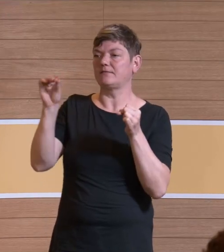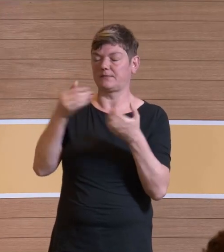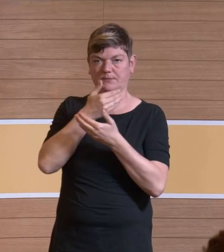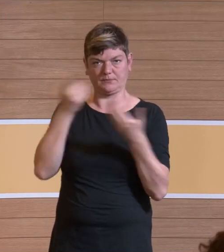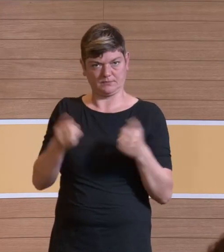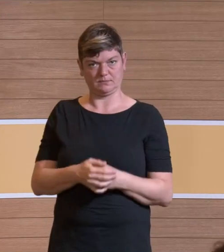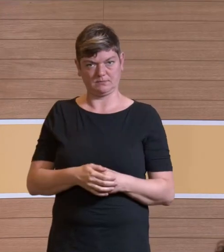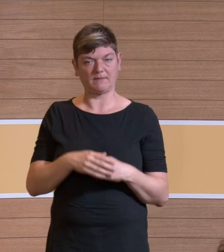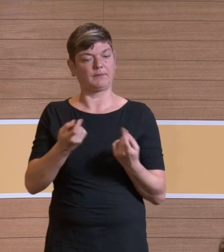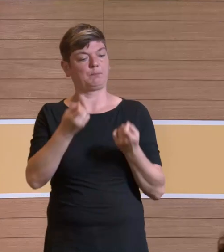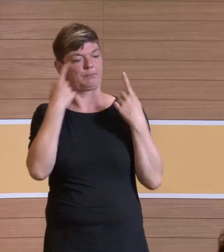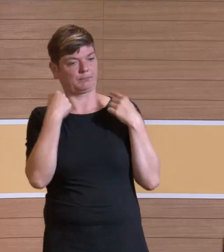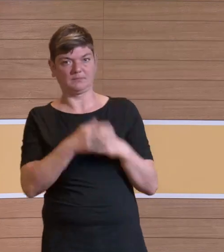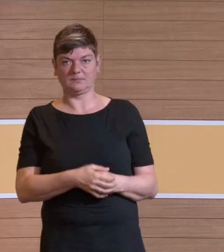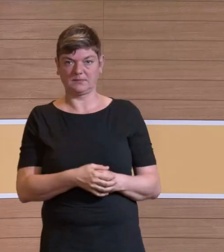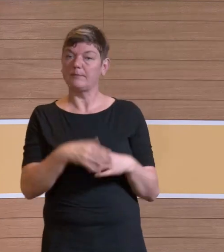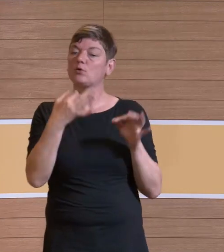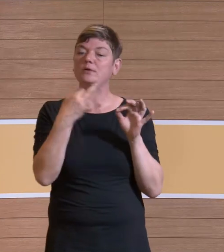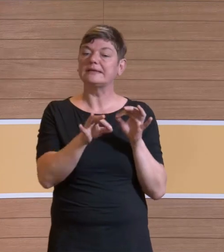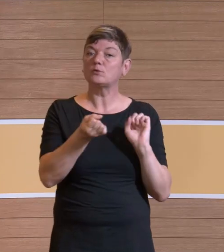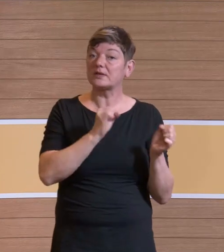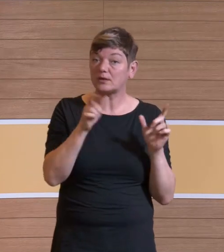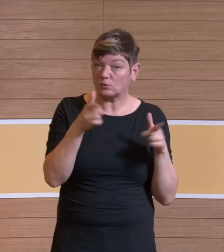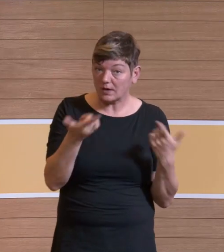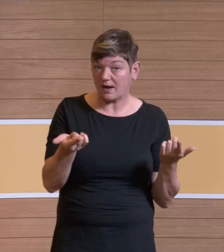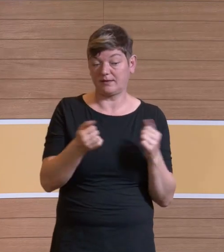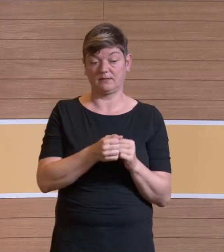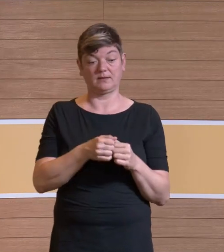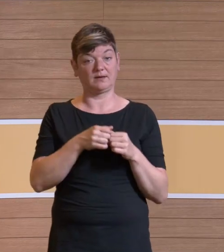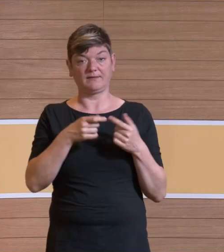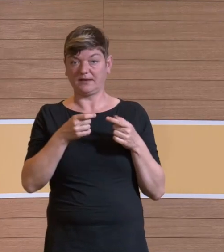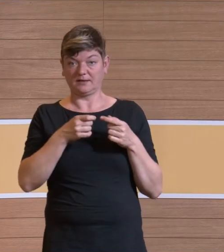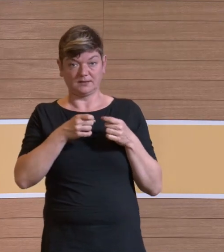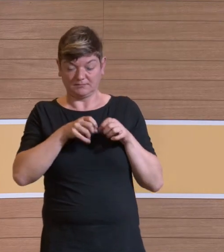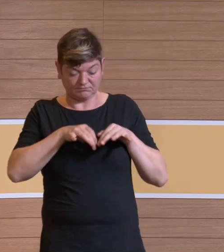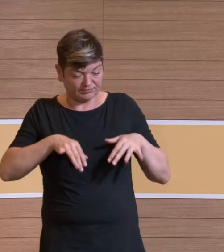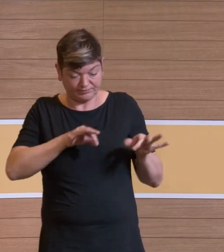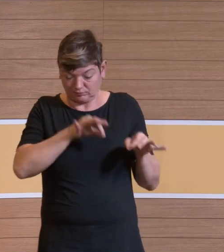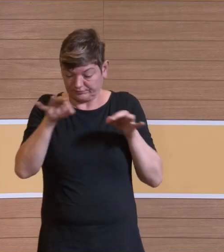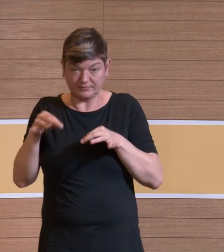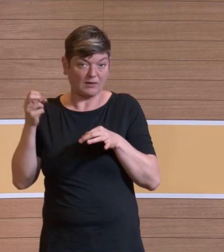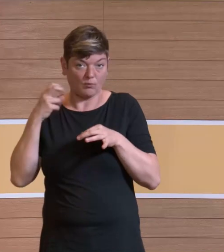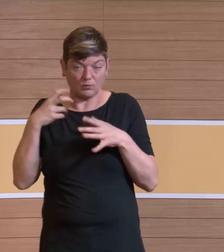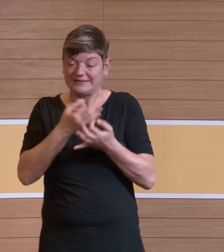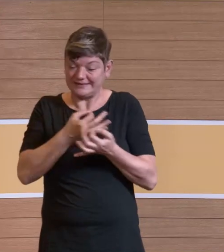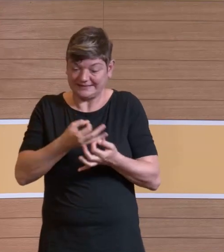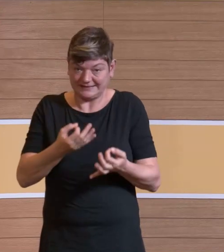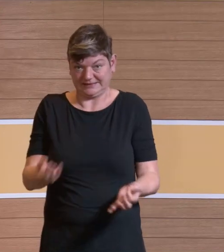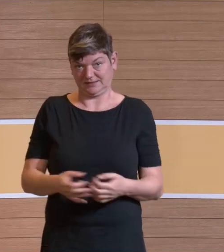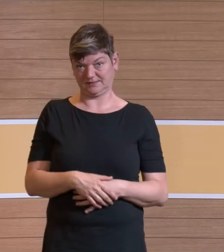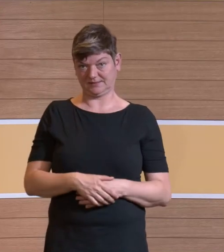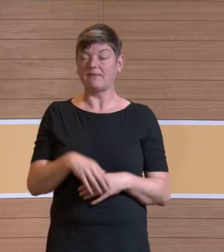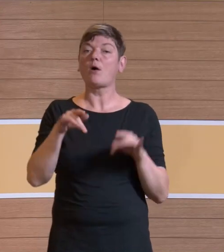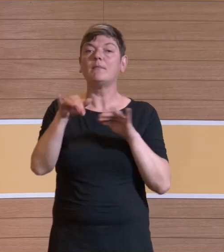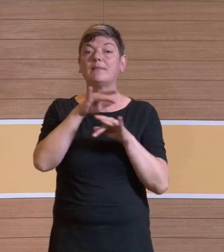wir haben keine Entzündungsreaktionen, haben keine Kaskaden, wir haben keine neutrophilen Granulozyten. Stattdessen machen die